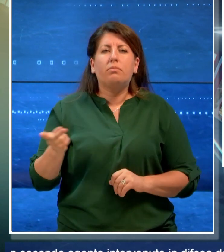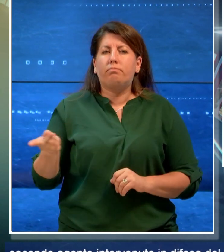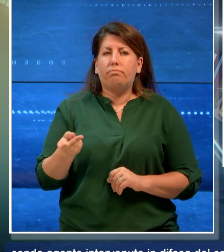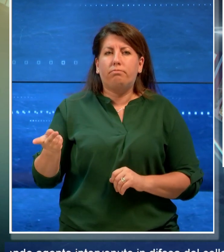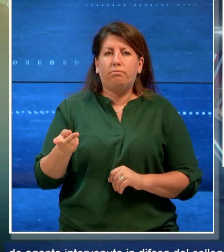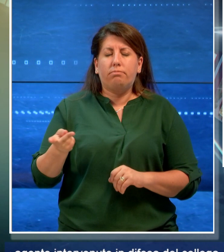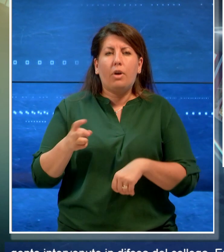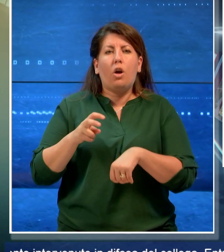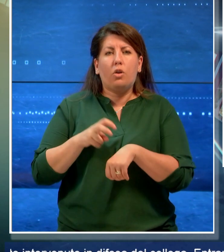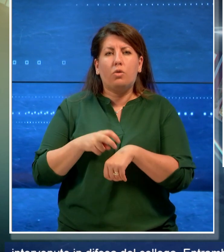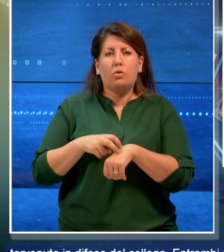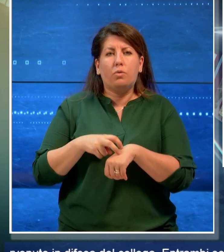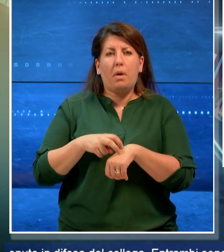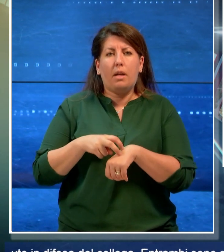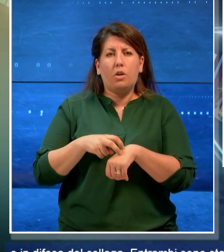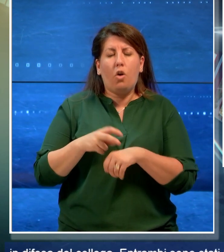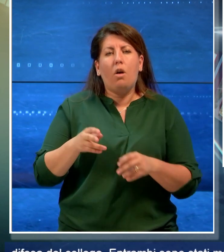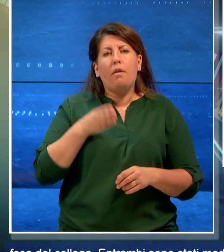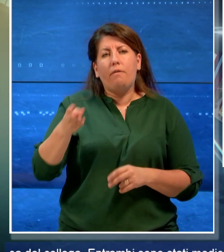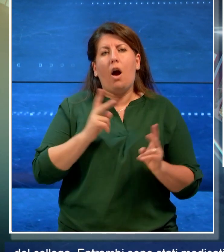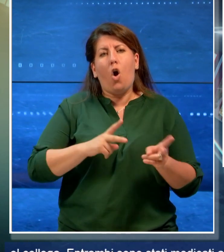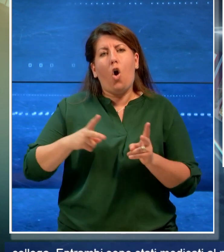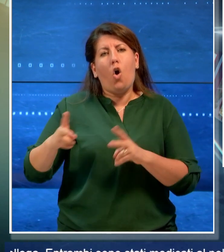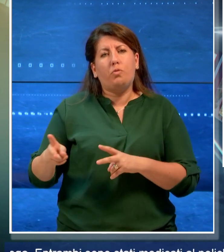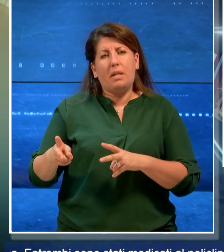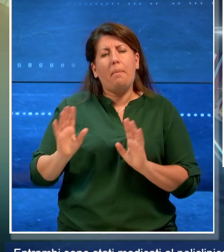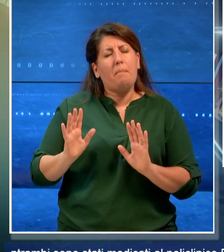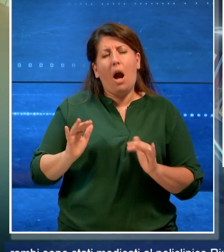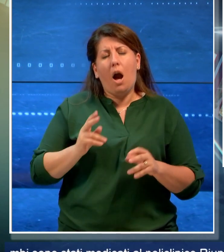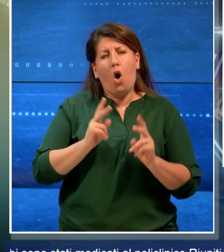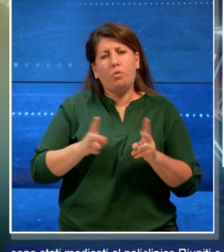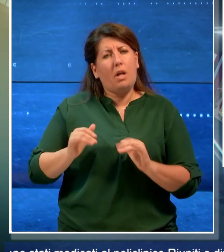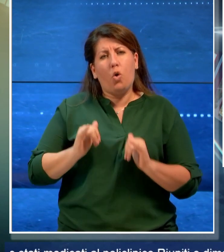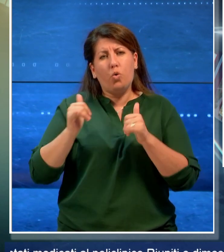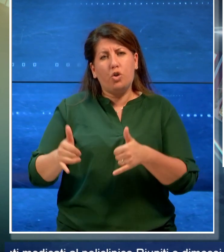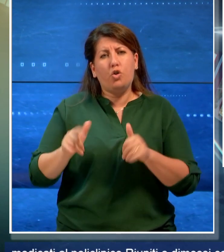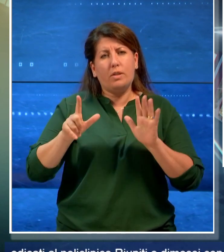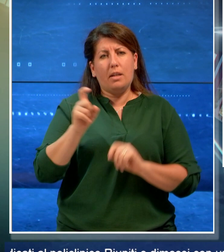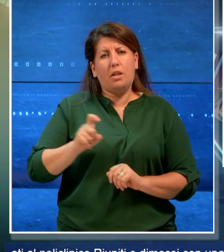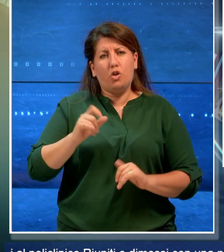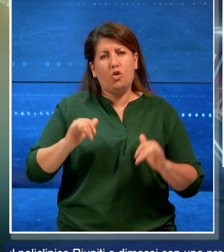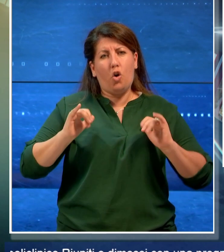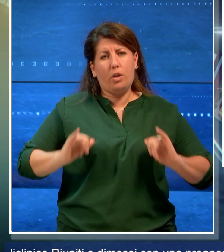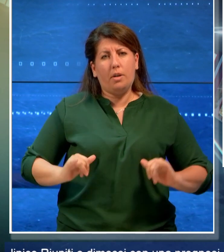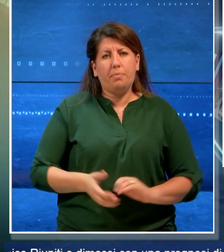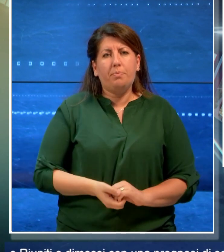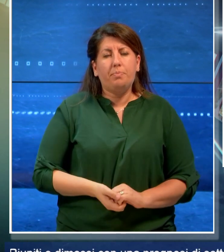medicati al policlinico riuniti e dimessi con una prognosi di sette giorni.